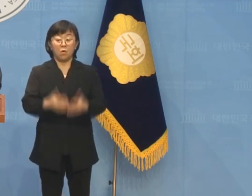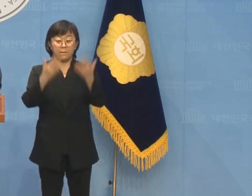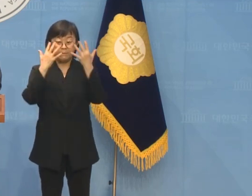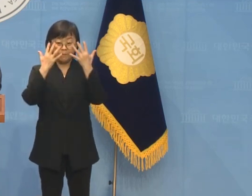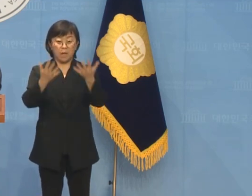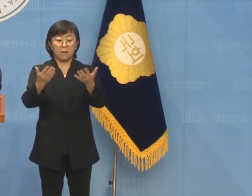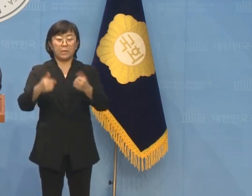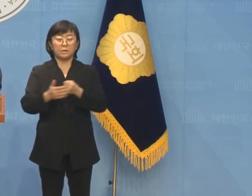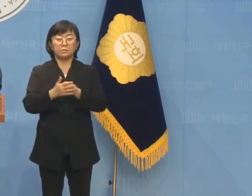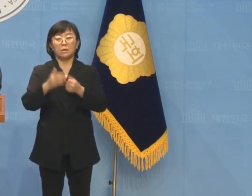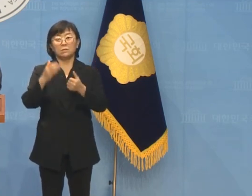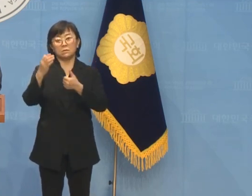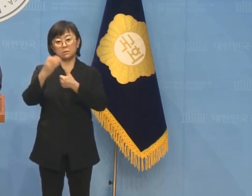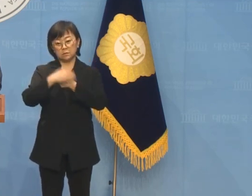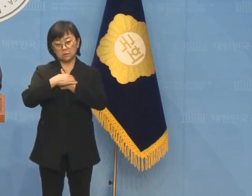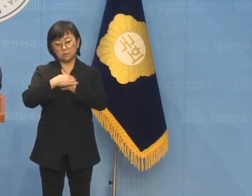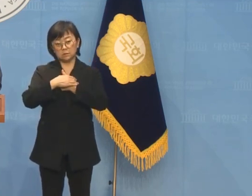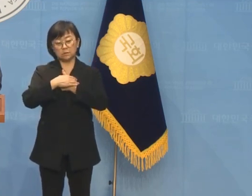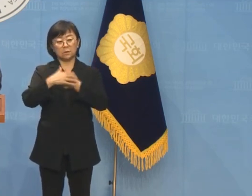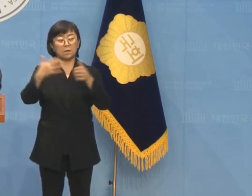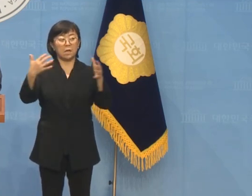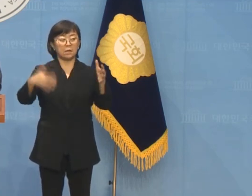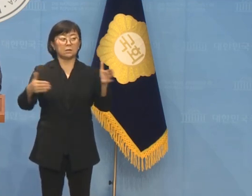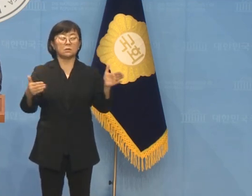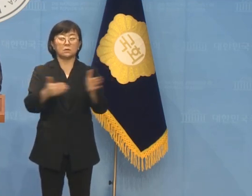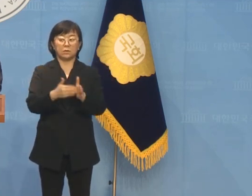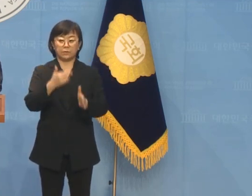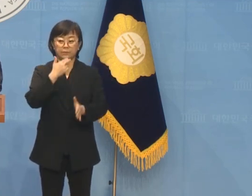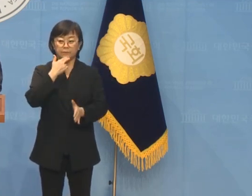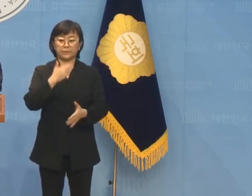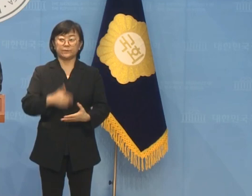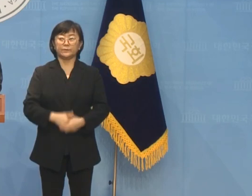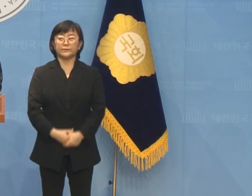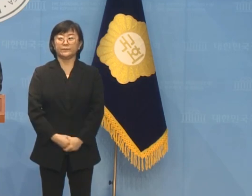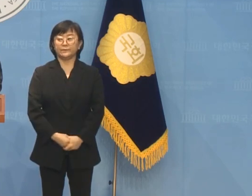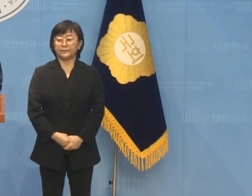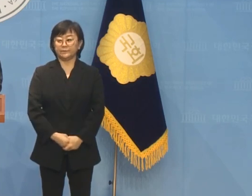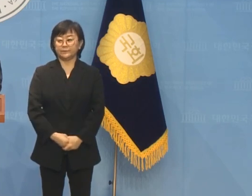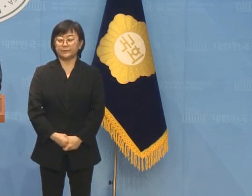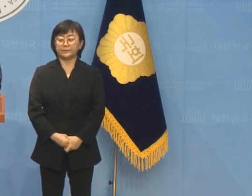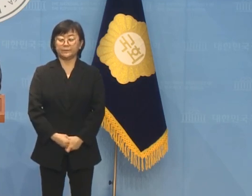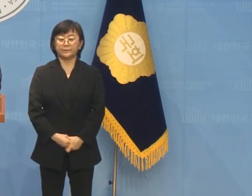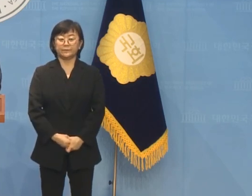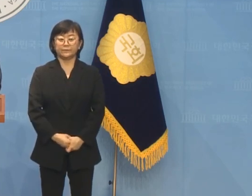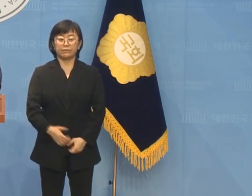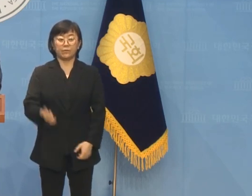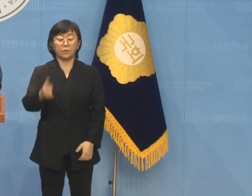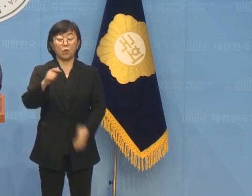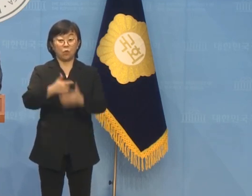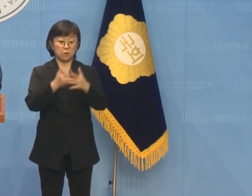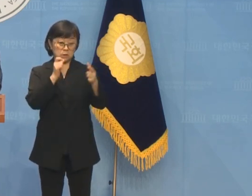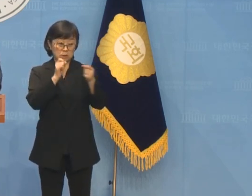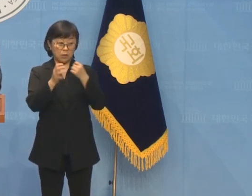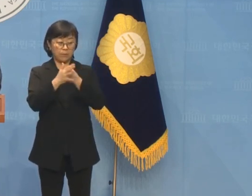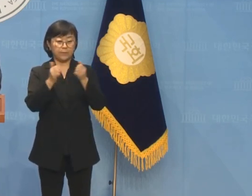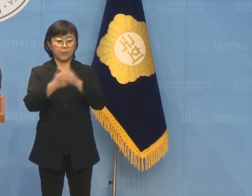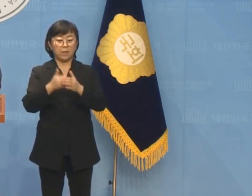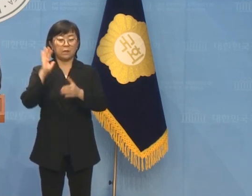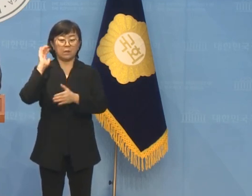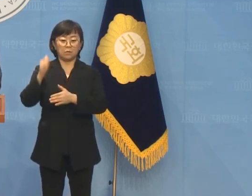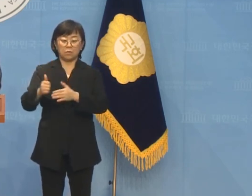그 굴레는 아직도 끝나지 않은 것입니까? 핵관들은 대통령의